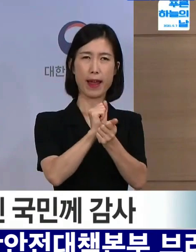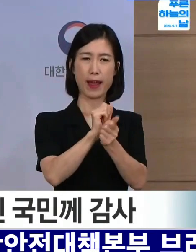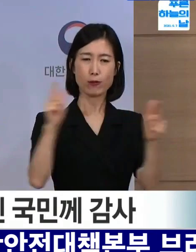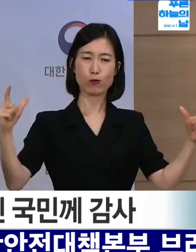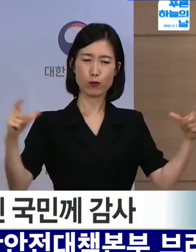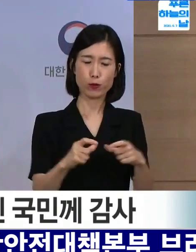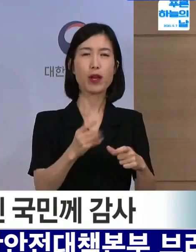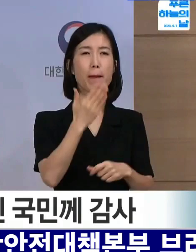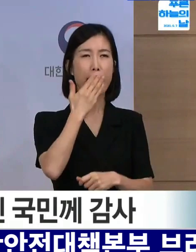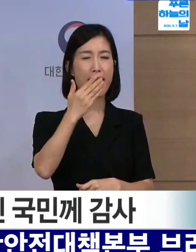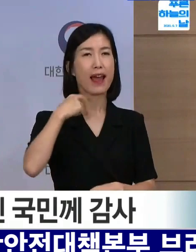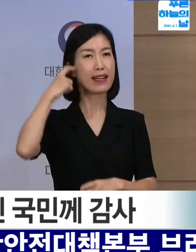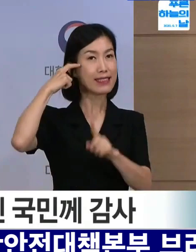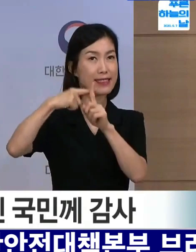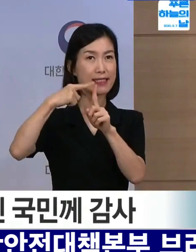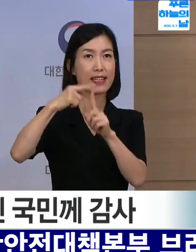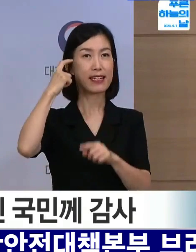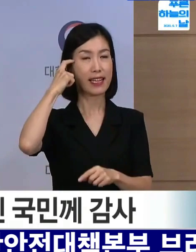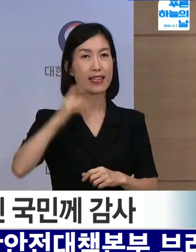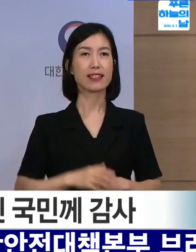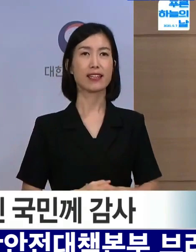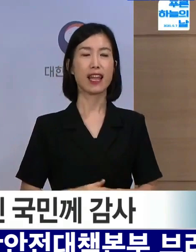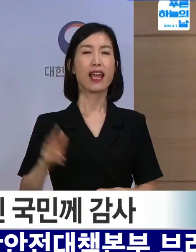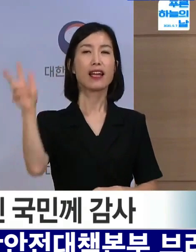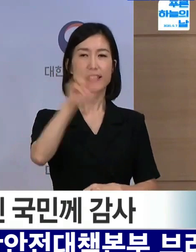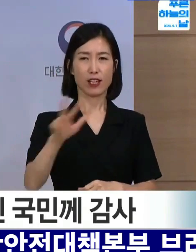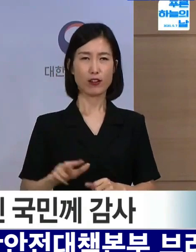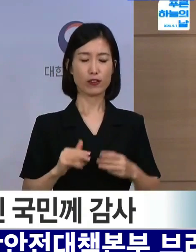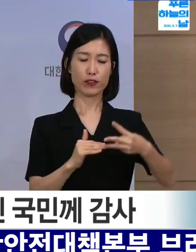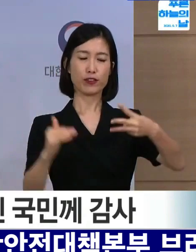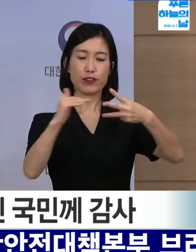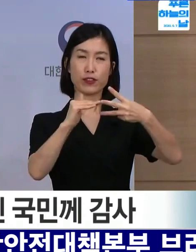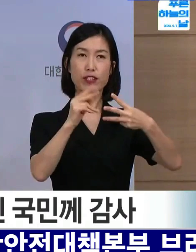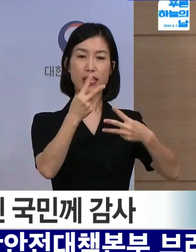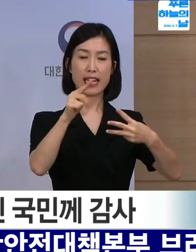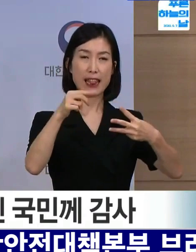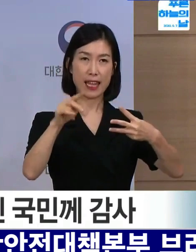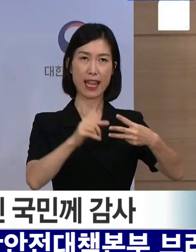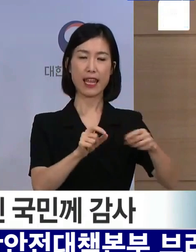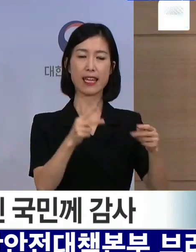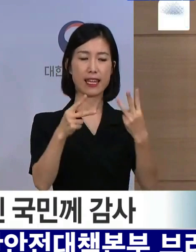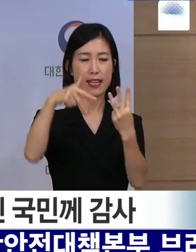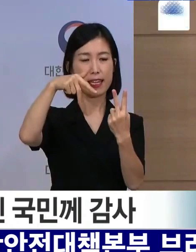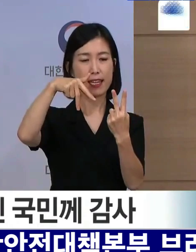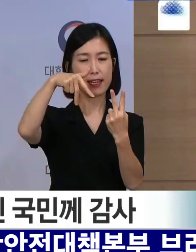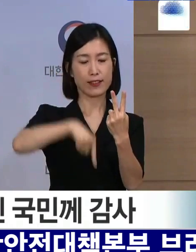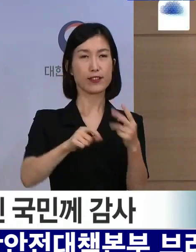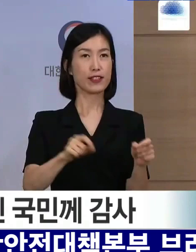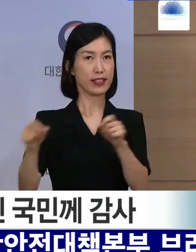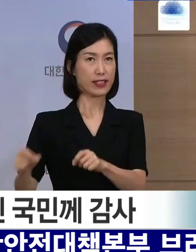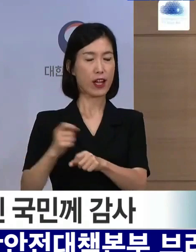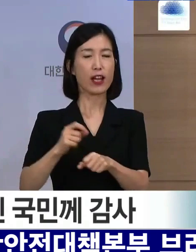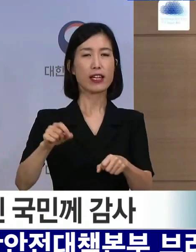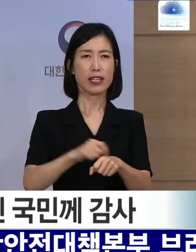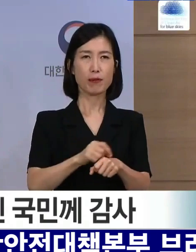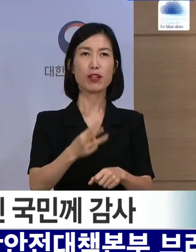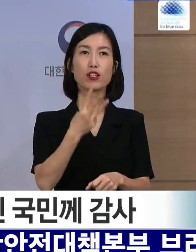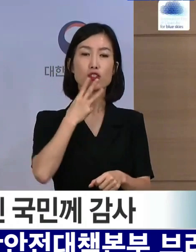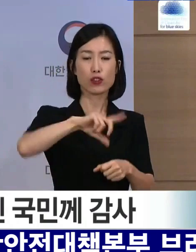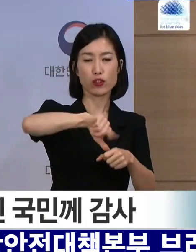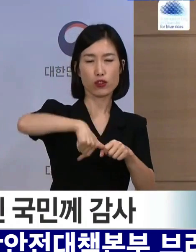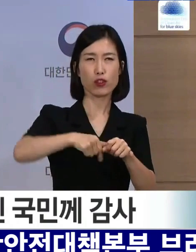발생을 줄일 수 있을 것입니다. 전국 거리 두기 2단계를 2주 연장하고 특히 수도권의 경우